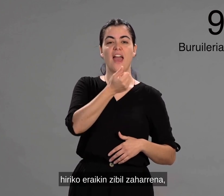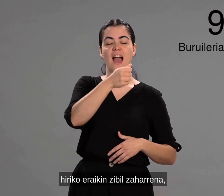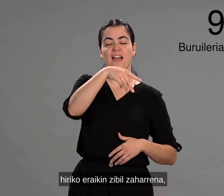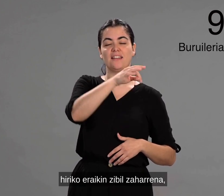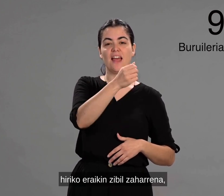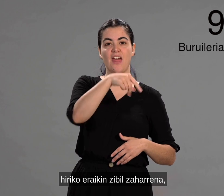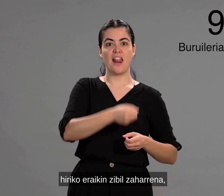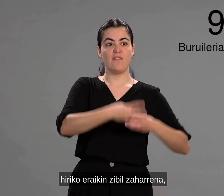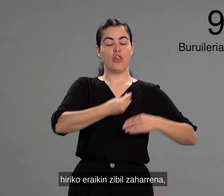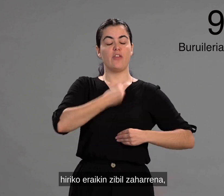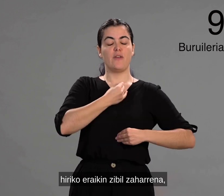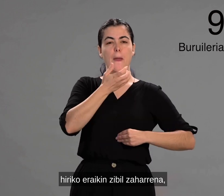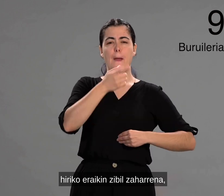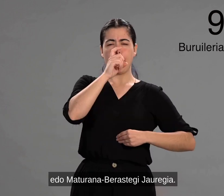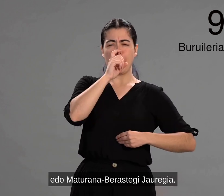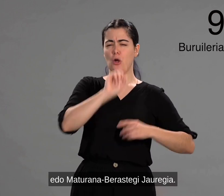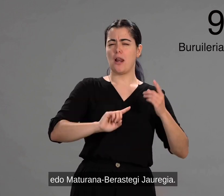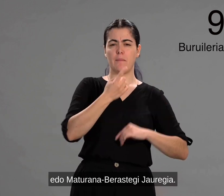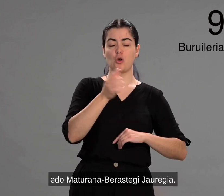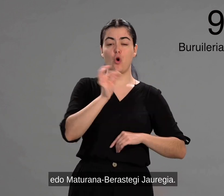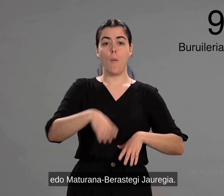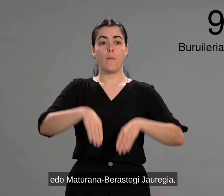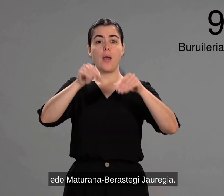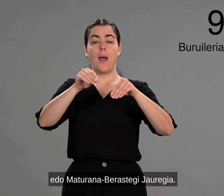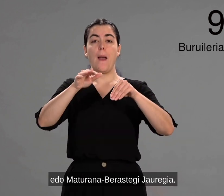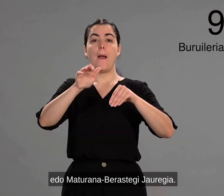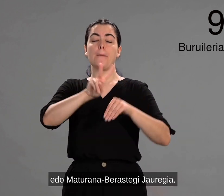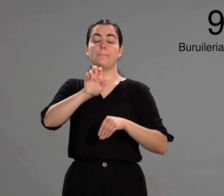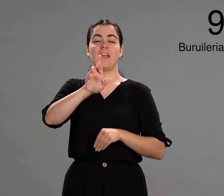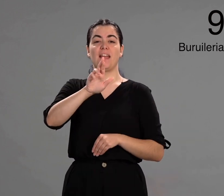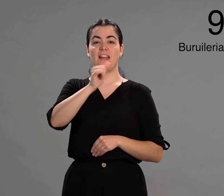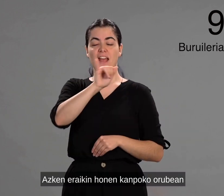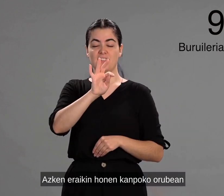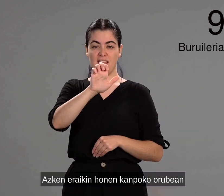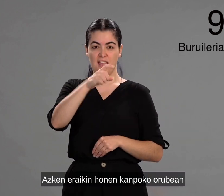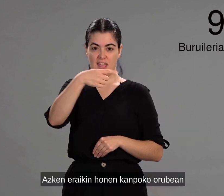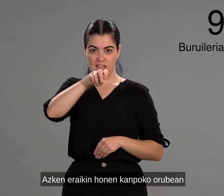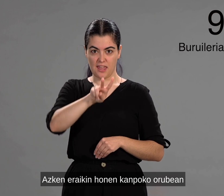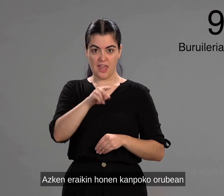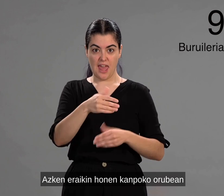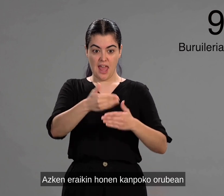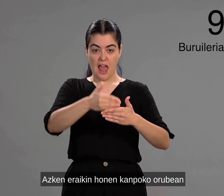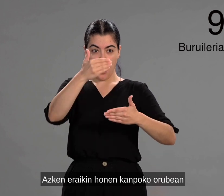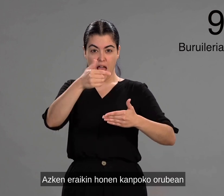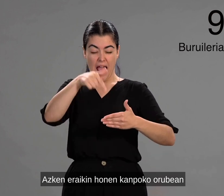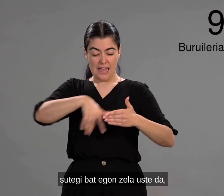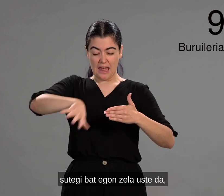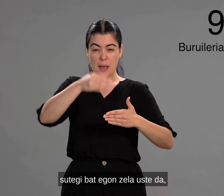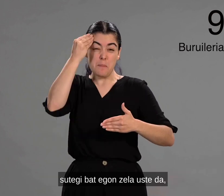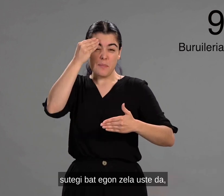iriko eraikin zibil zaharrena, edo maturana berastegi jauregia. Azken eraikin honen kanpoko orubean zutegi bategon